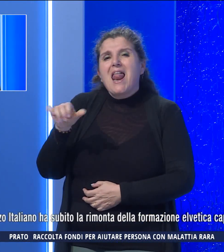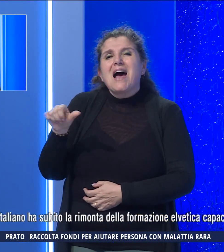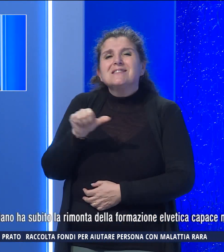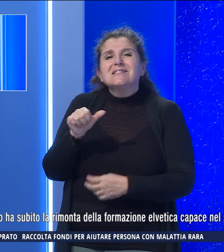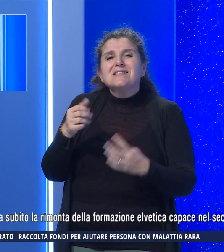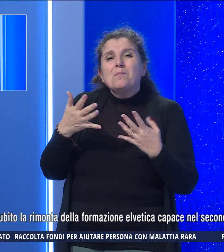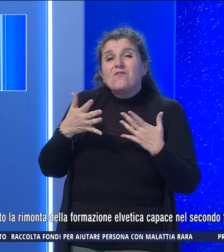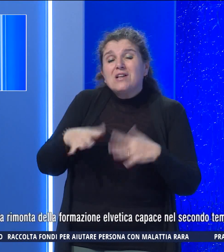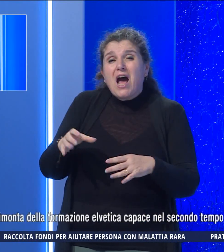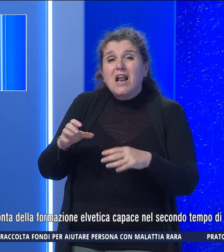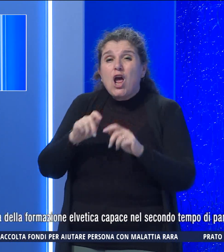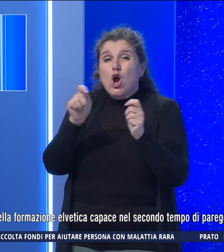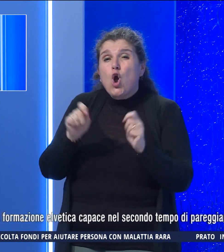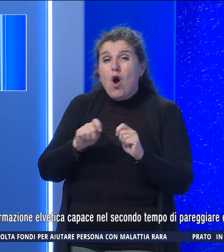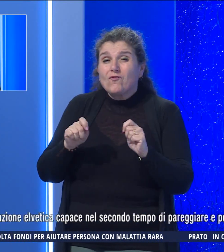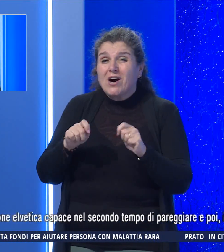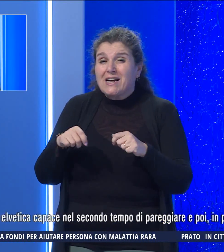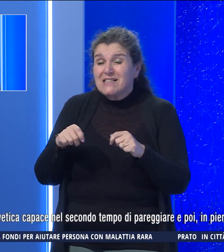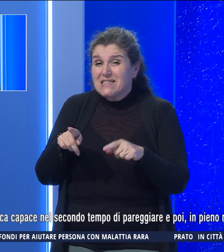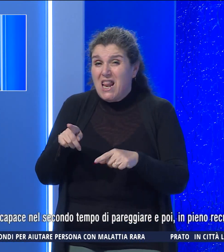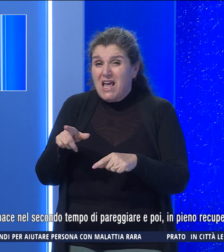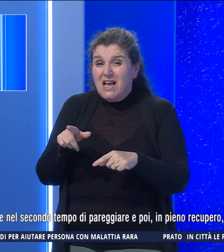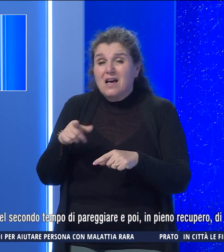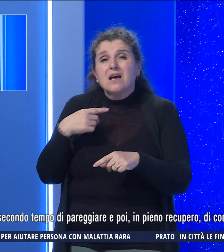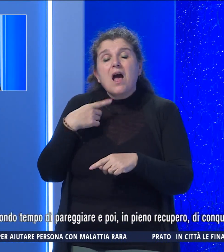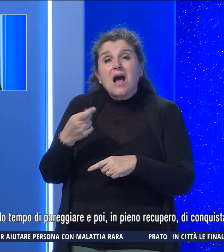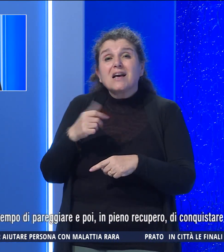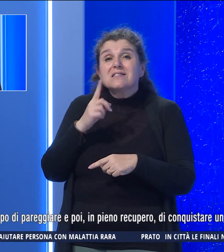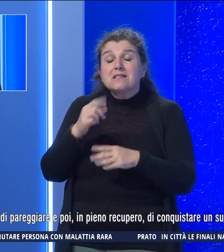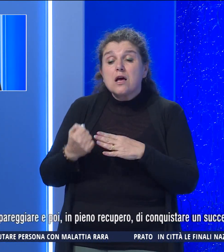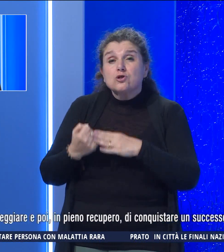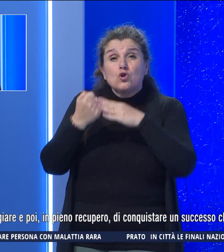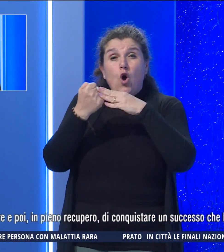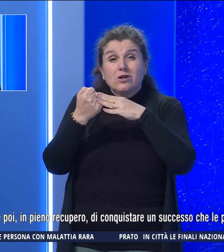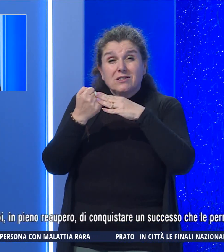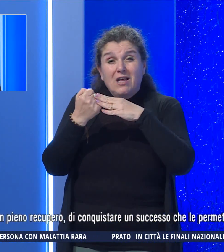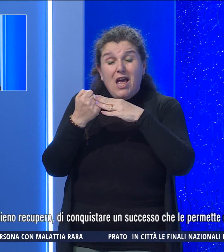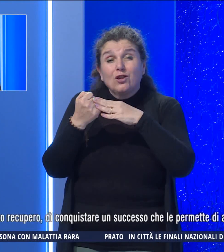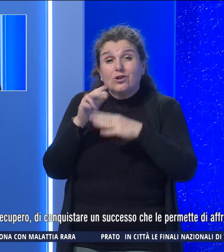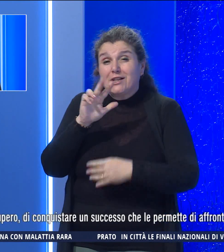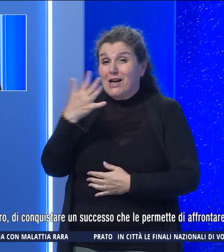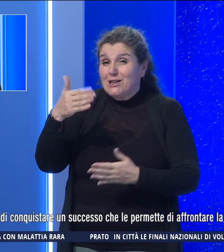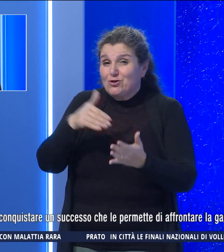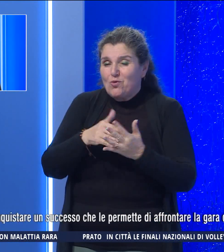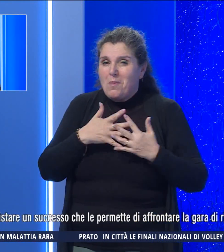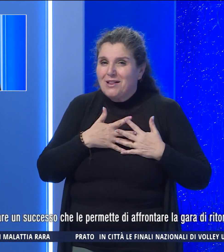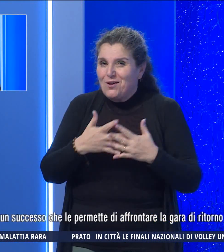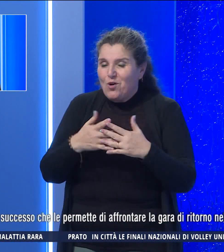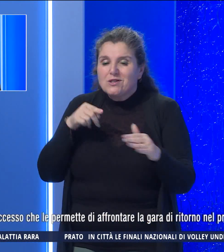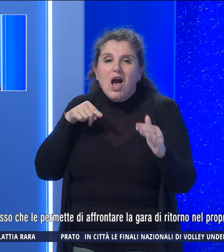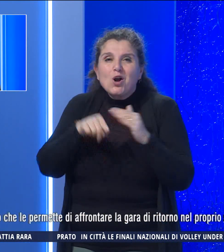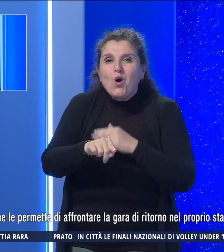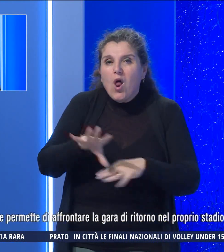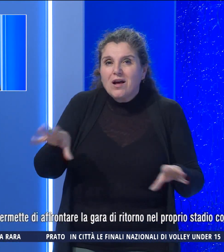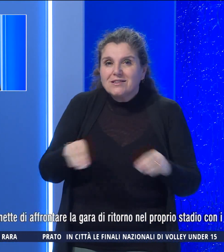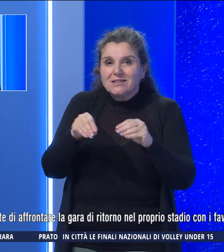di Conference League. Nonostante l'incessante sostegno dei 35.000 tifosi e il gol iniziale dell